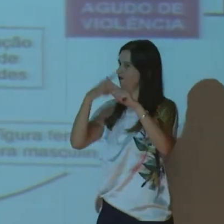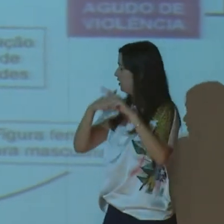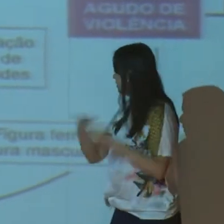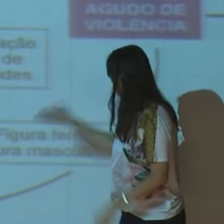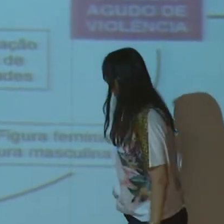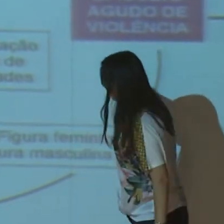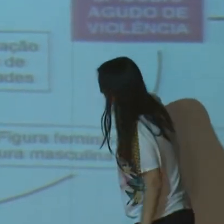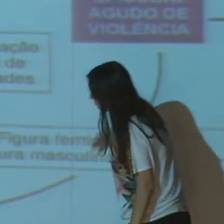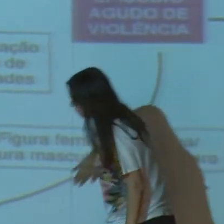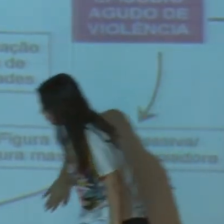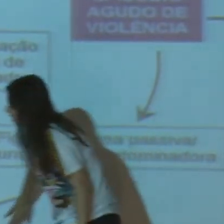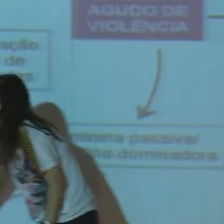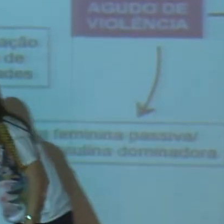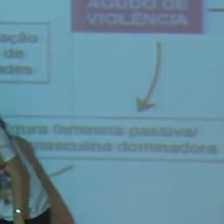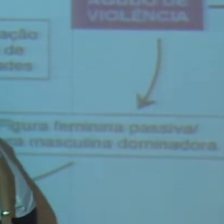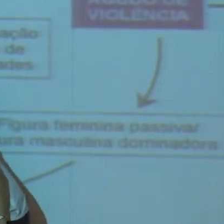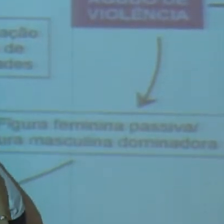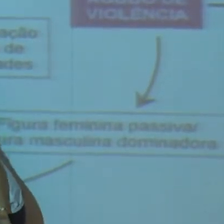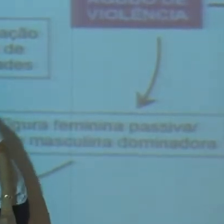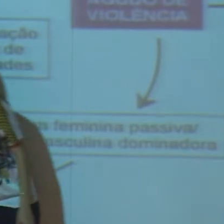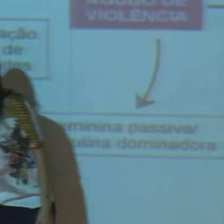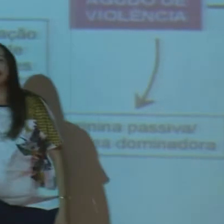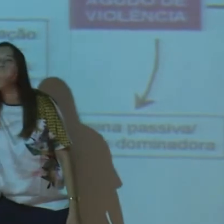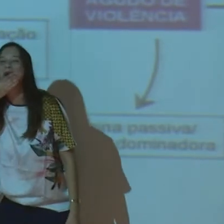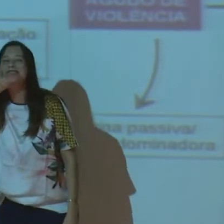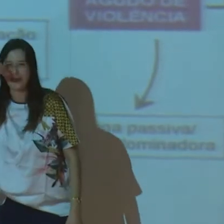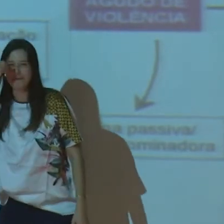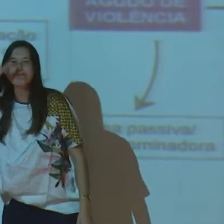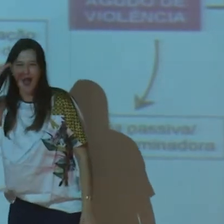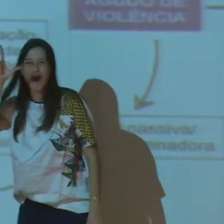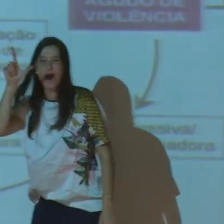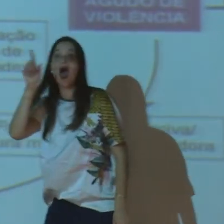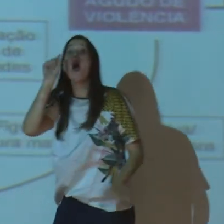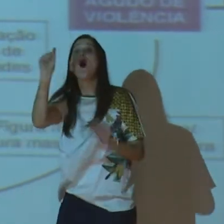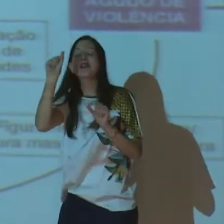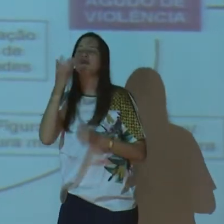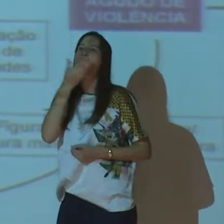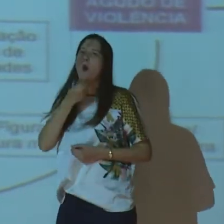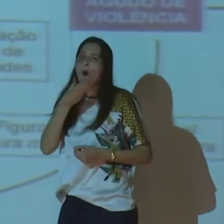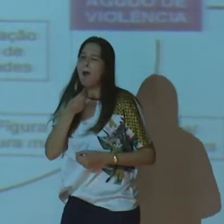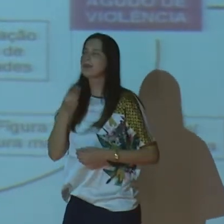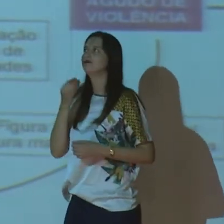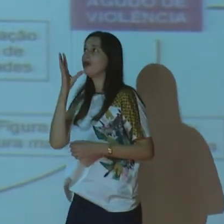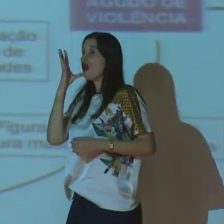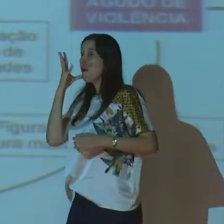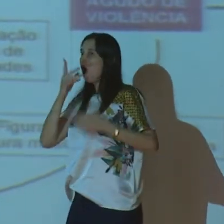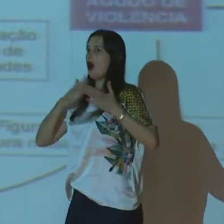E isso acontece muito, muitas vezes. E depois desse ciclo, chega na lua de mel, que é onde o homem